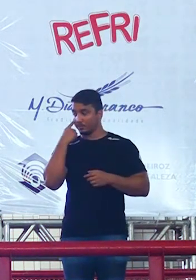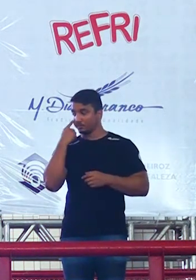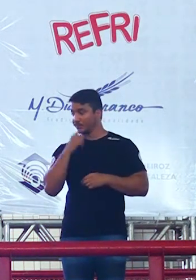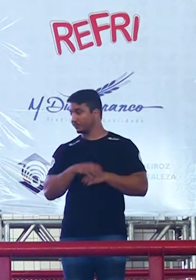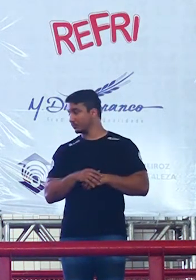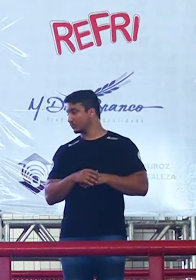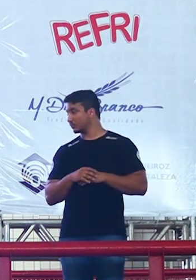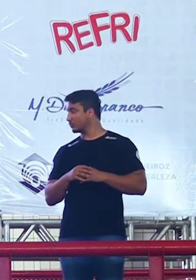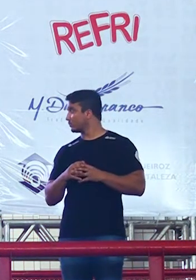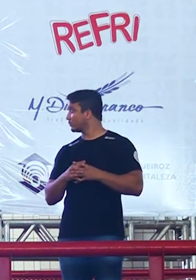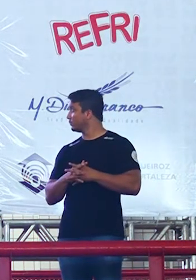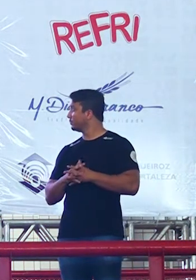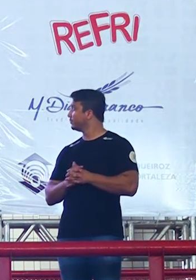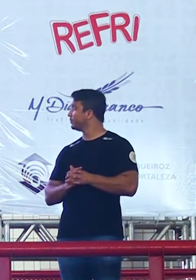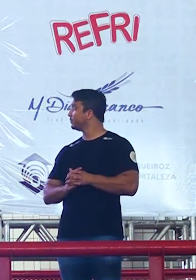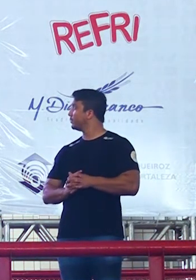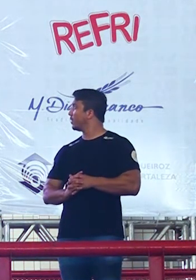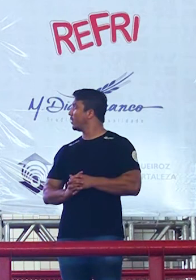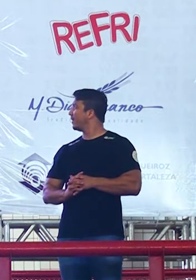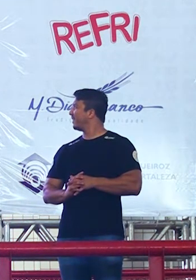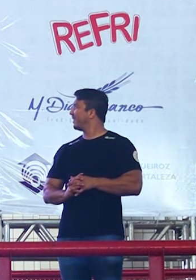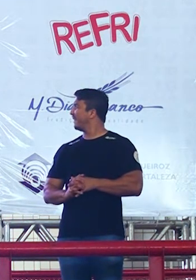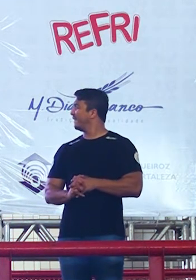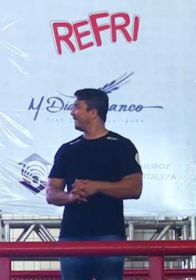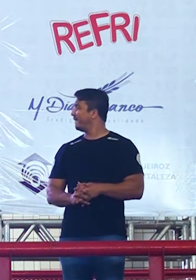ó voltando ao slide